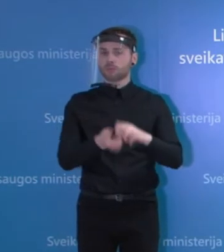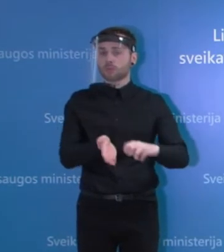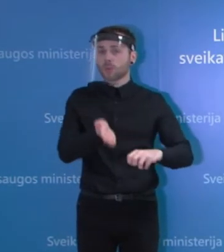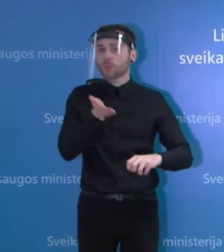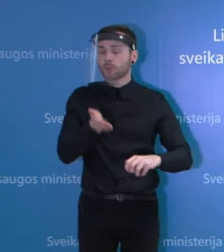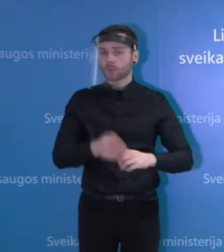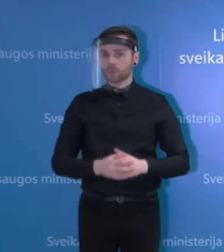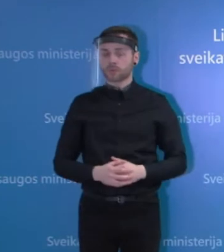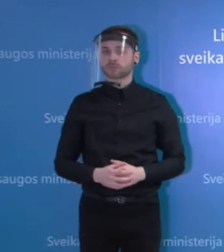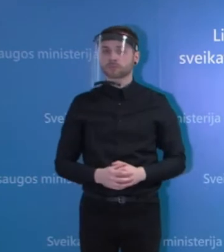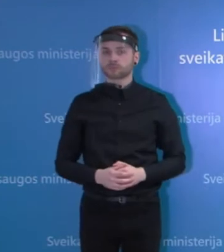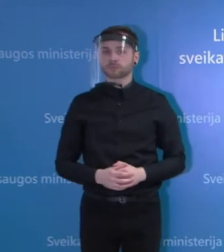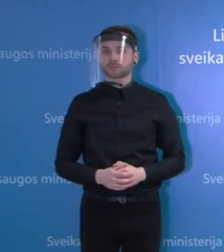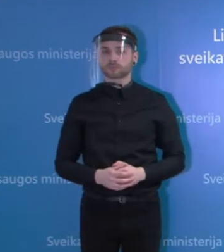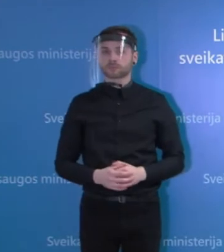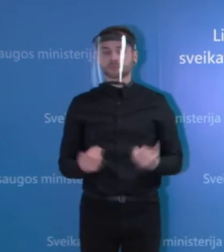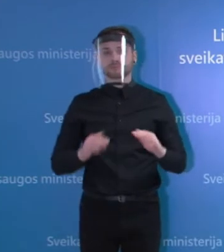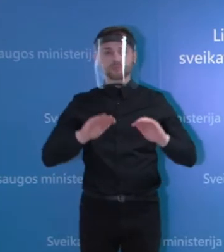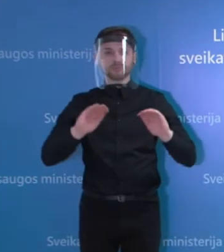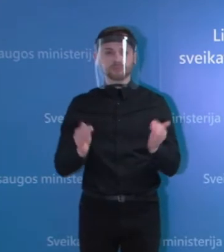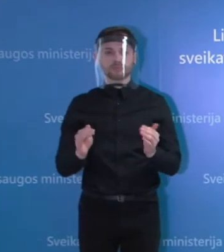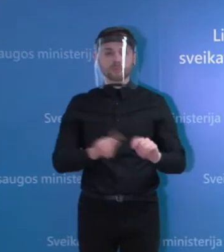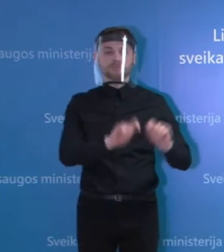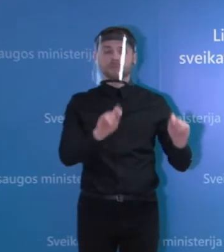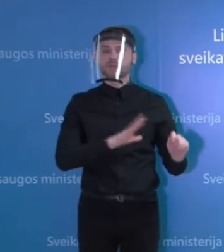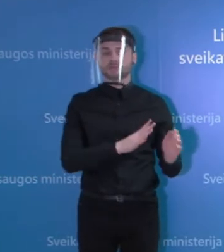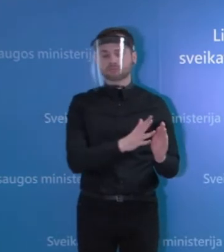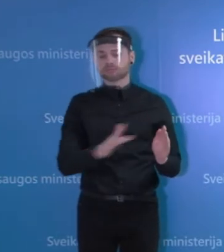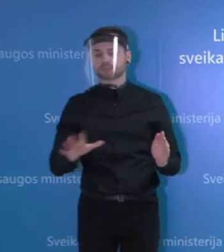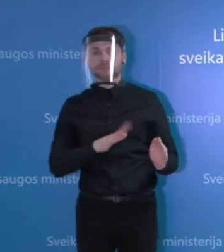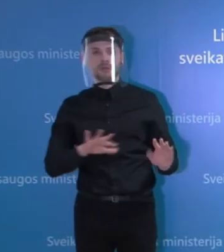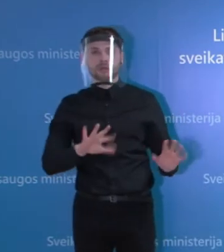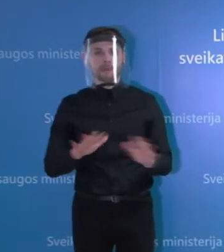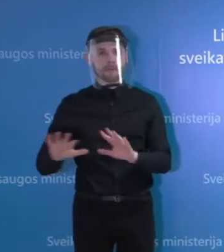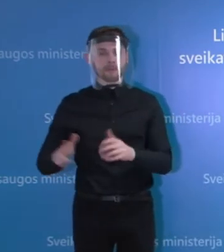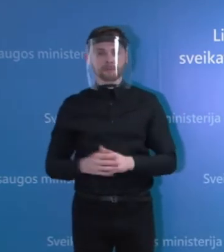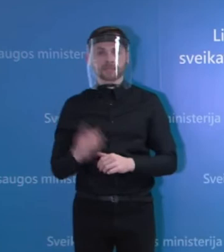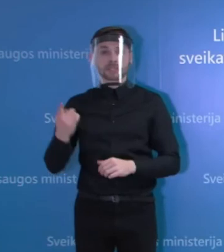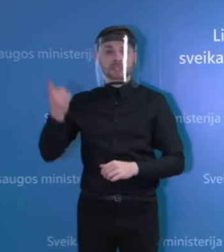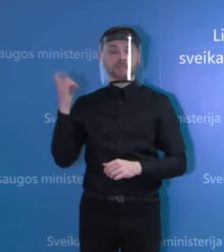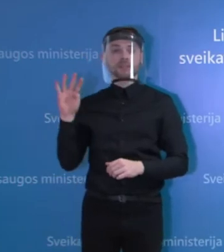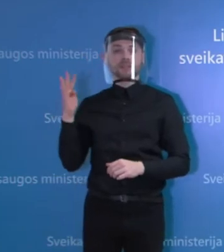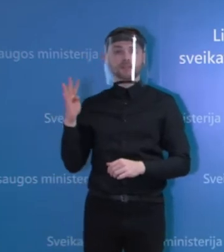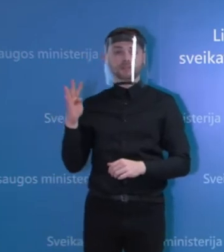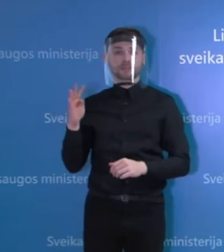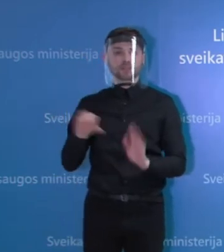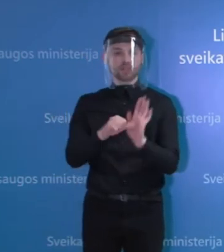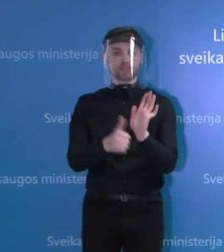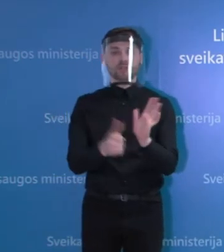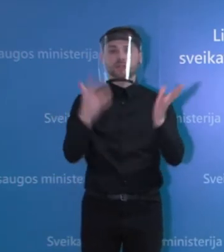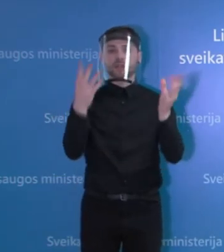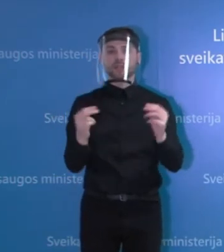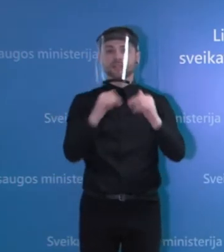tikėtis. Tai trumpai chronologija. Praėjusį ketvirtadienį, 16 dieną,